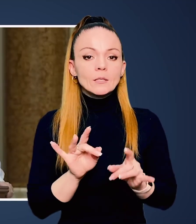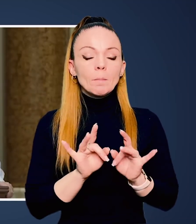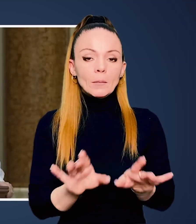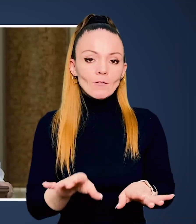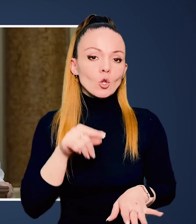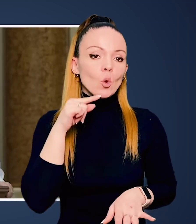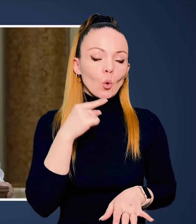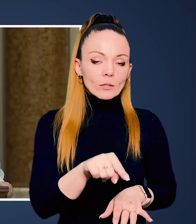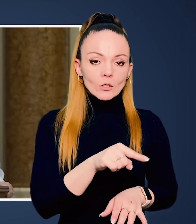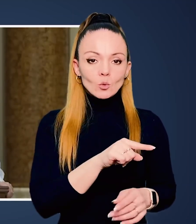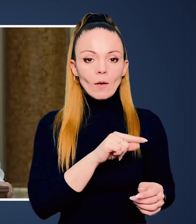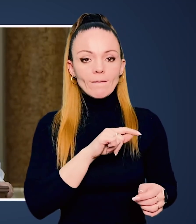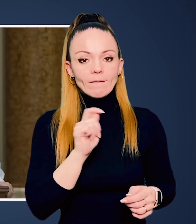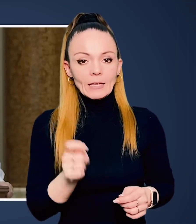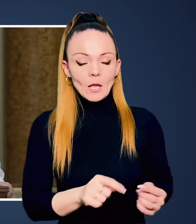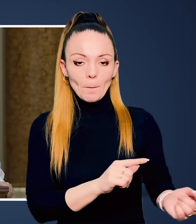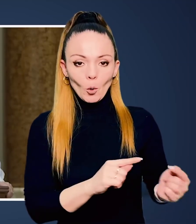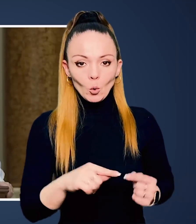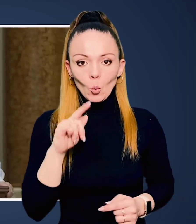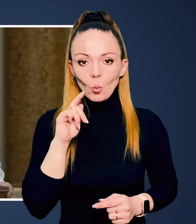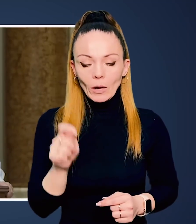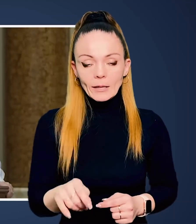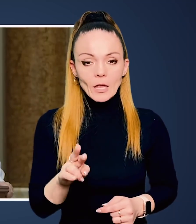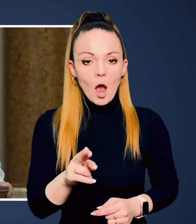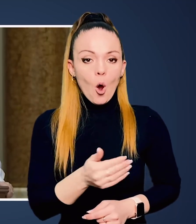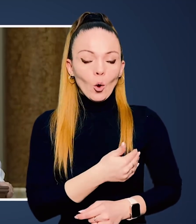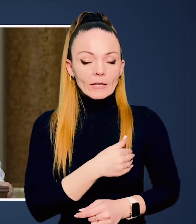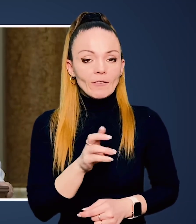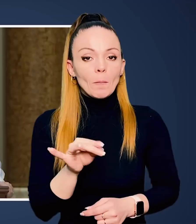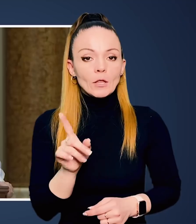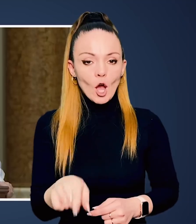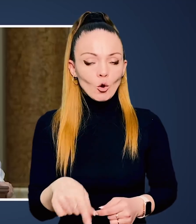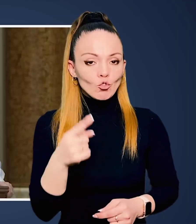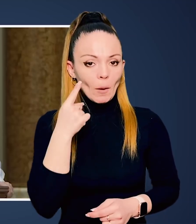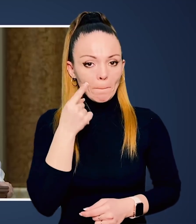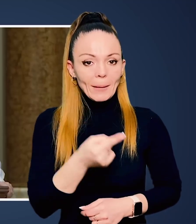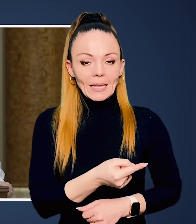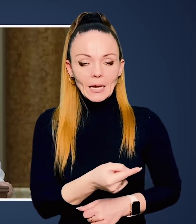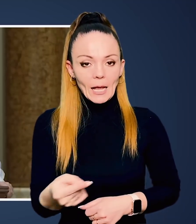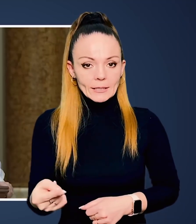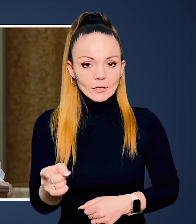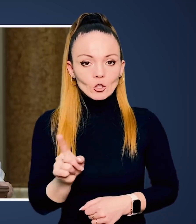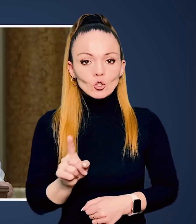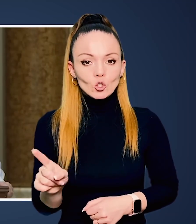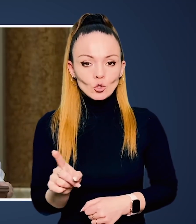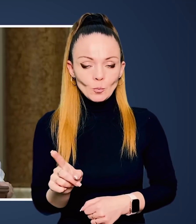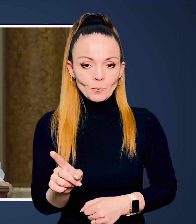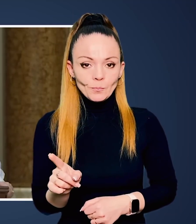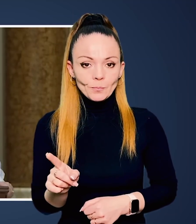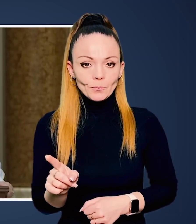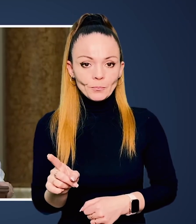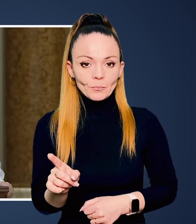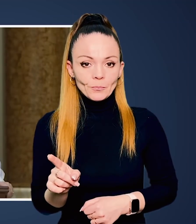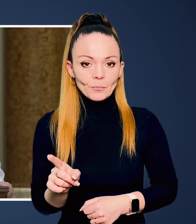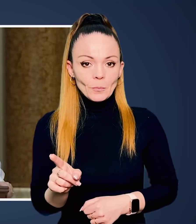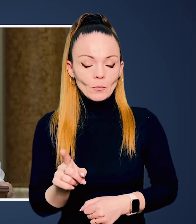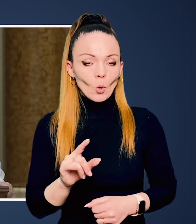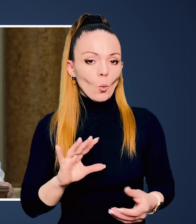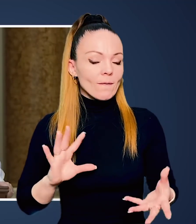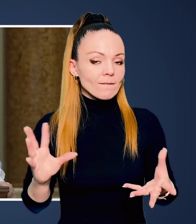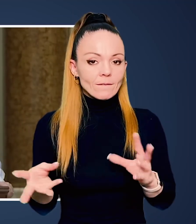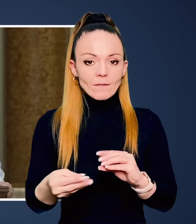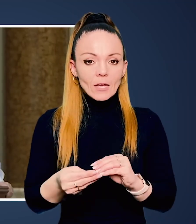з приводу російської війни проти України. Я хотів би також підкреслити, що